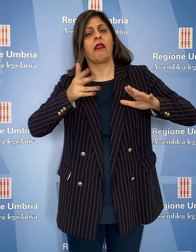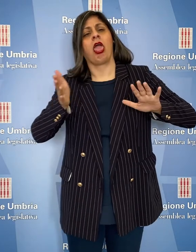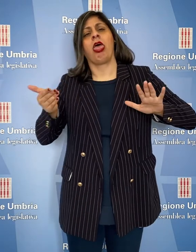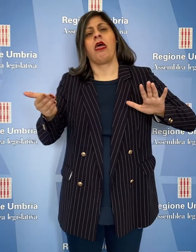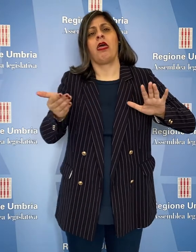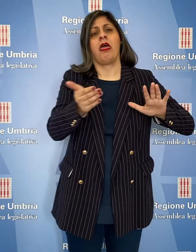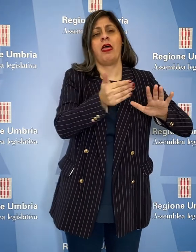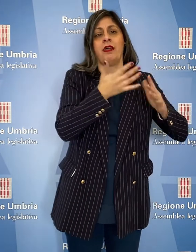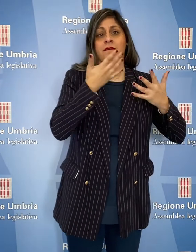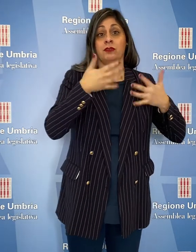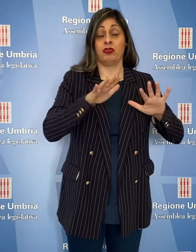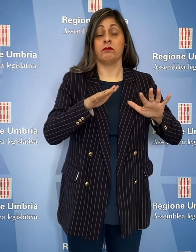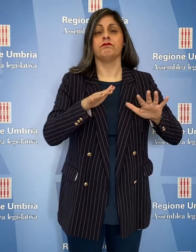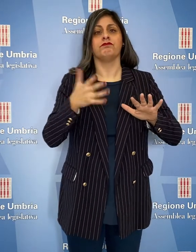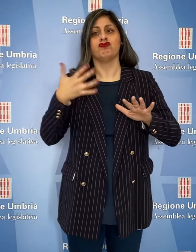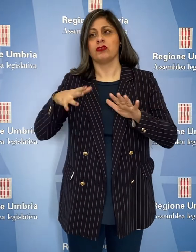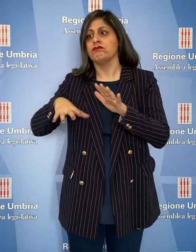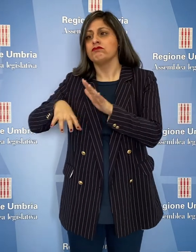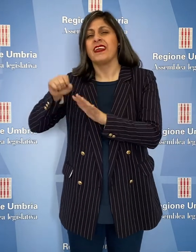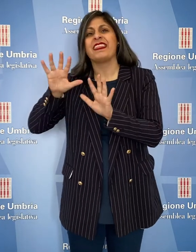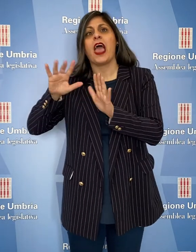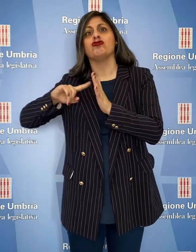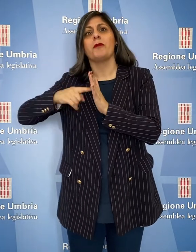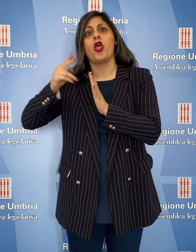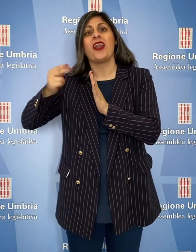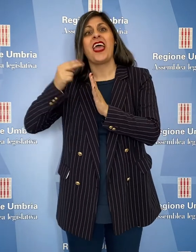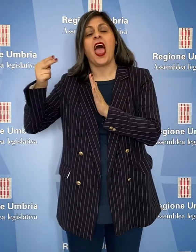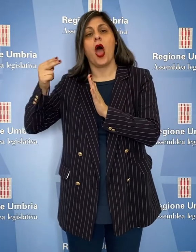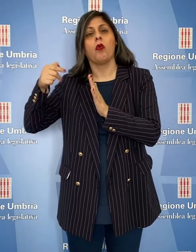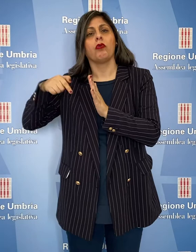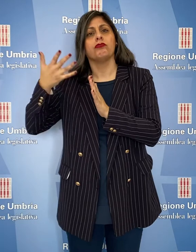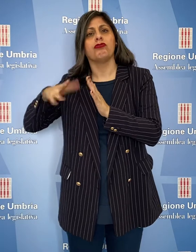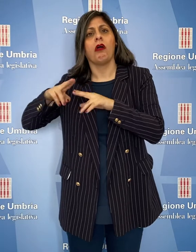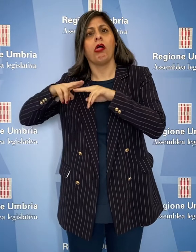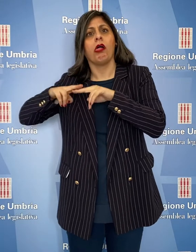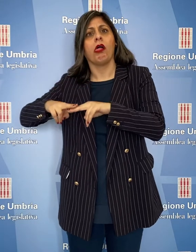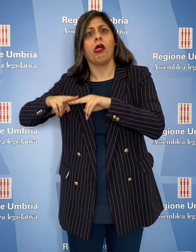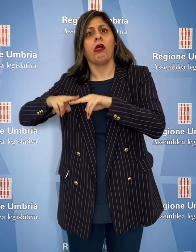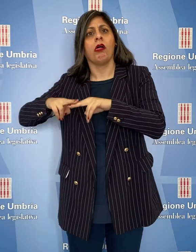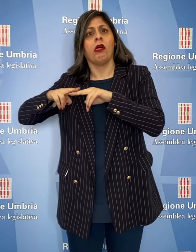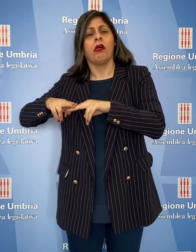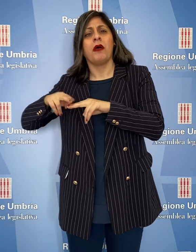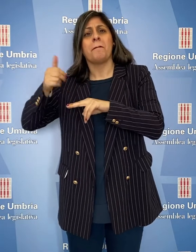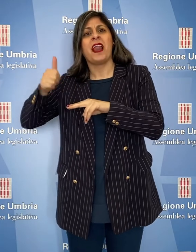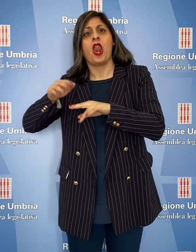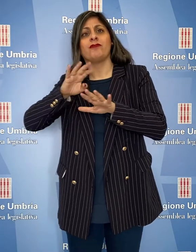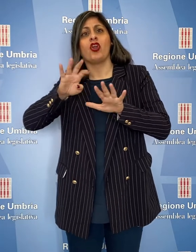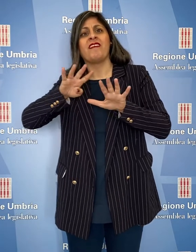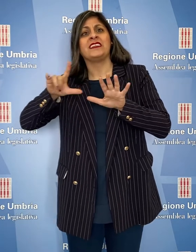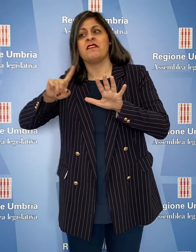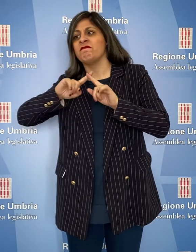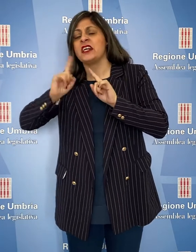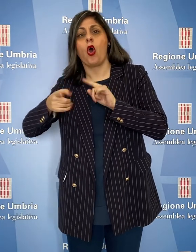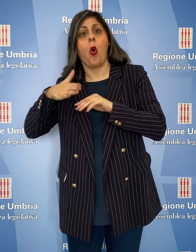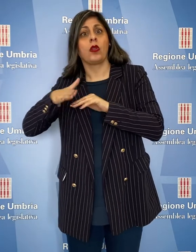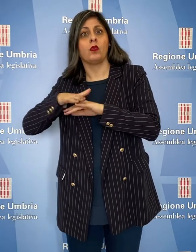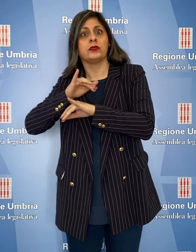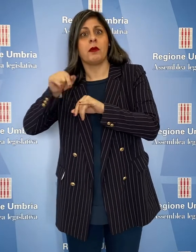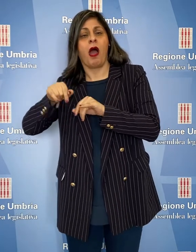Abbiamo trovato 10 milioni di euro di contributi inutilizzati dal 1997. Sono